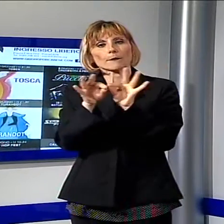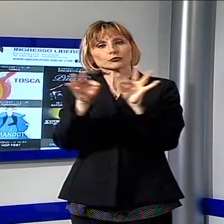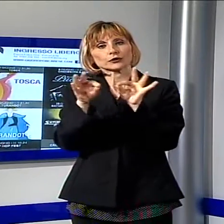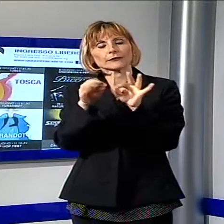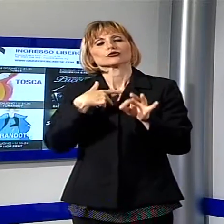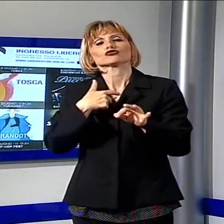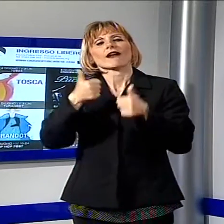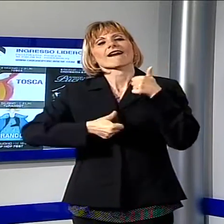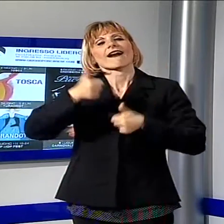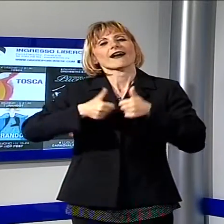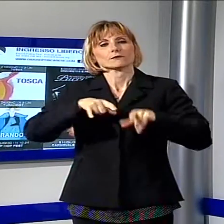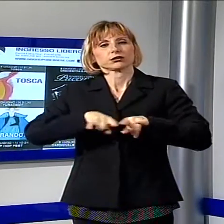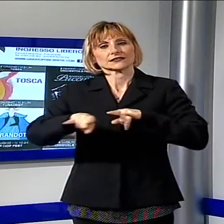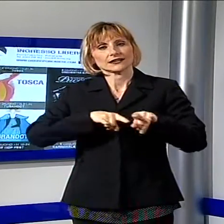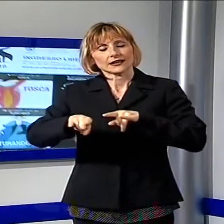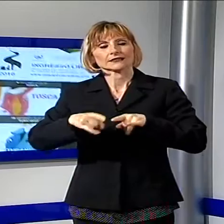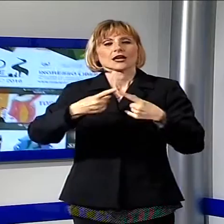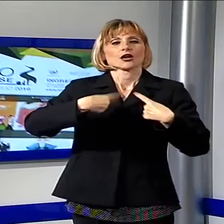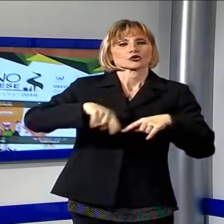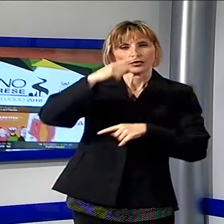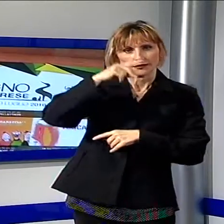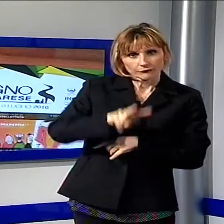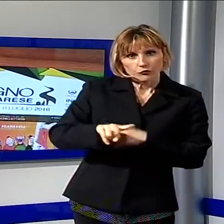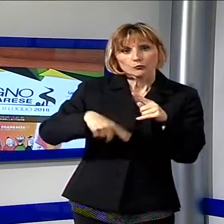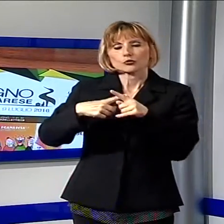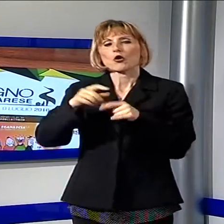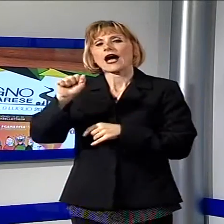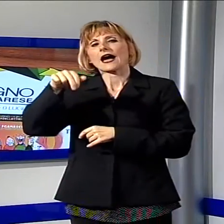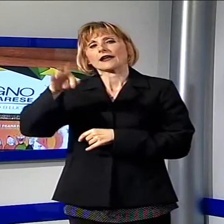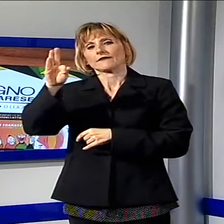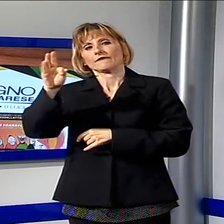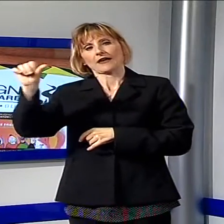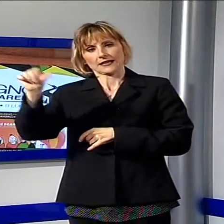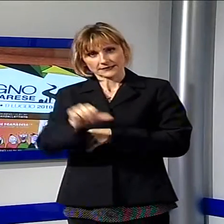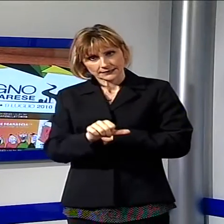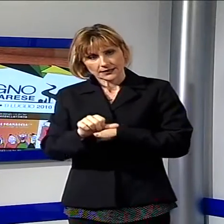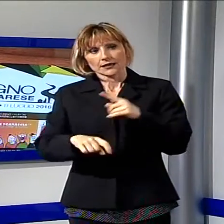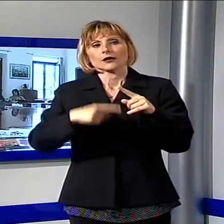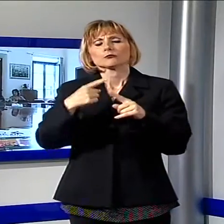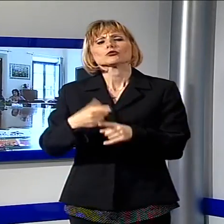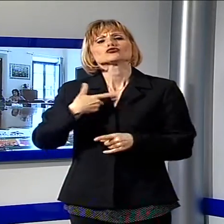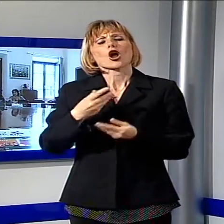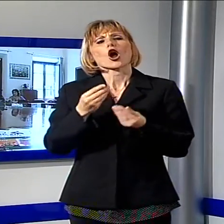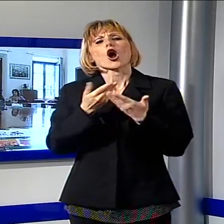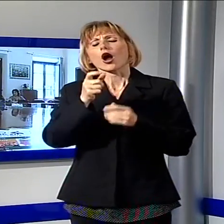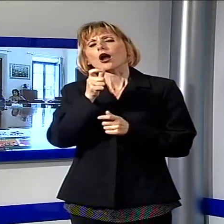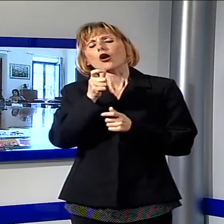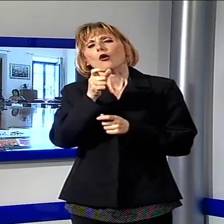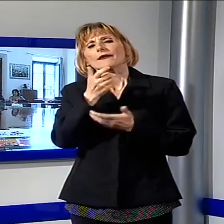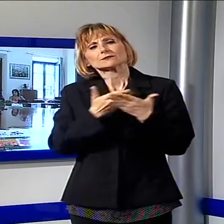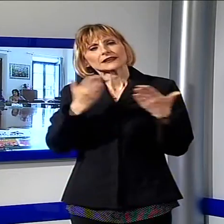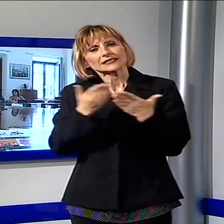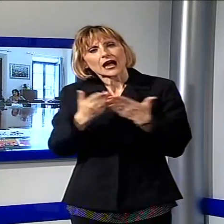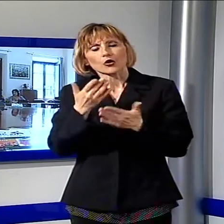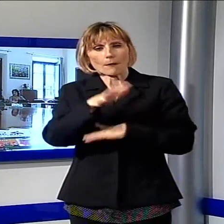barzellette organizzata dalla nostra emittente con Anfas. Grande novità di quest'anno poi sono le opere in piazza. Il 4 e il